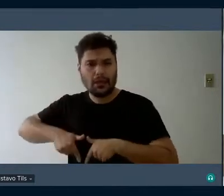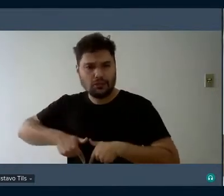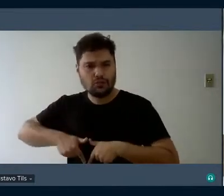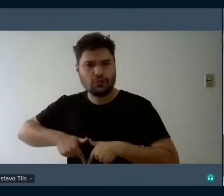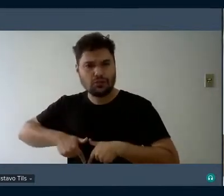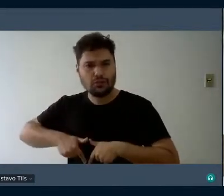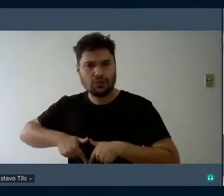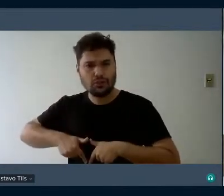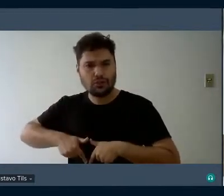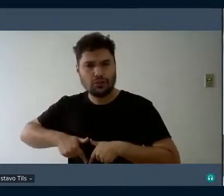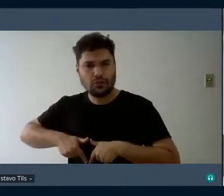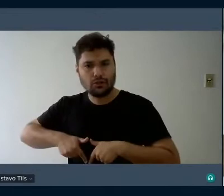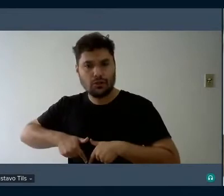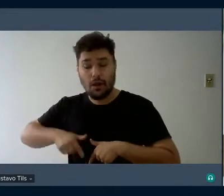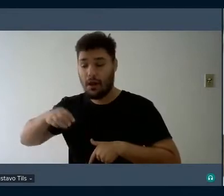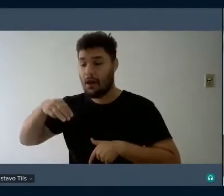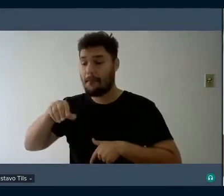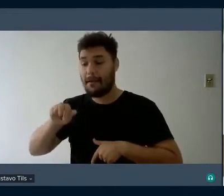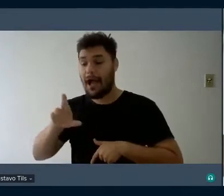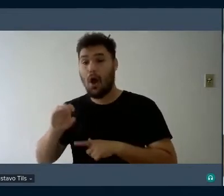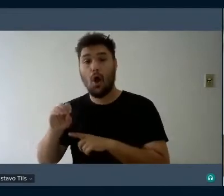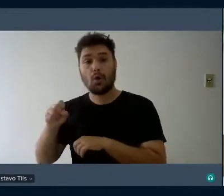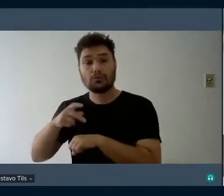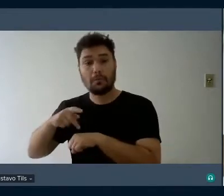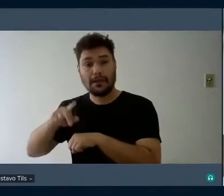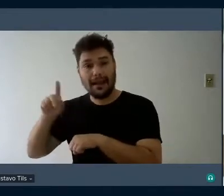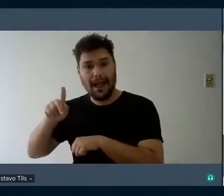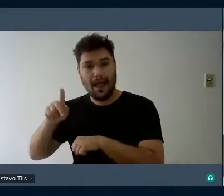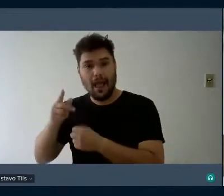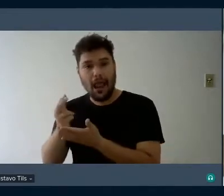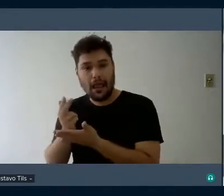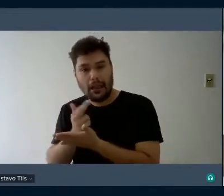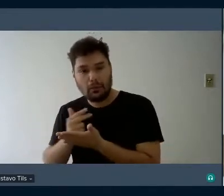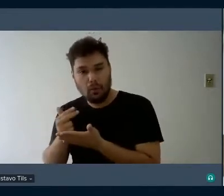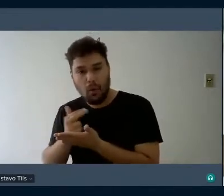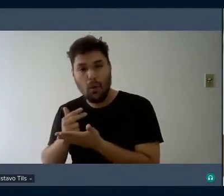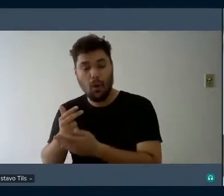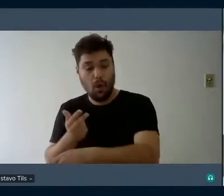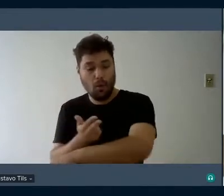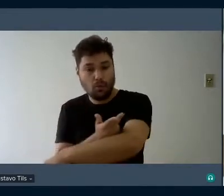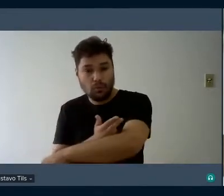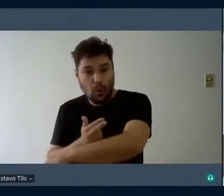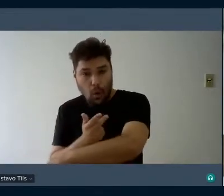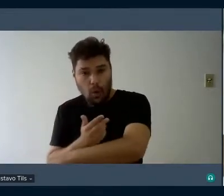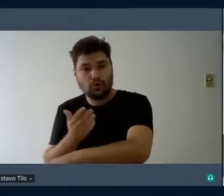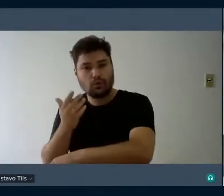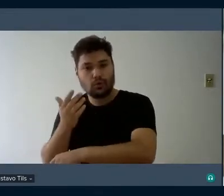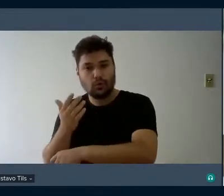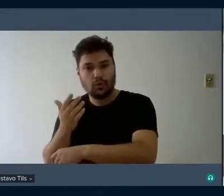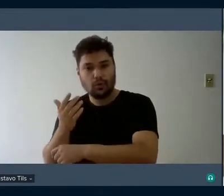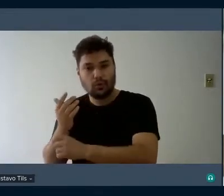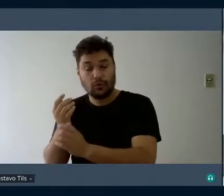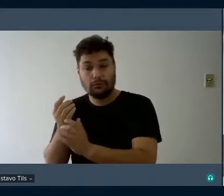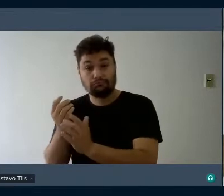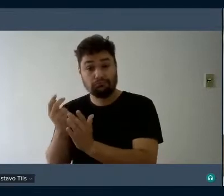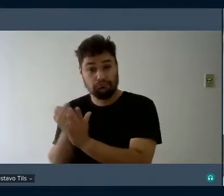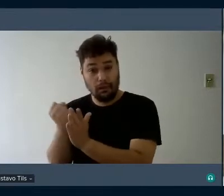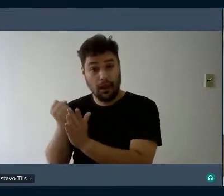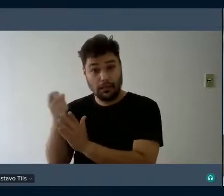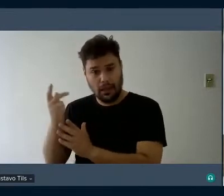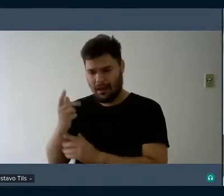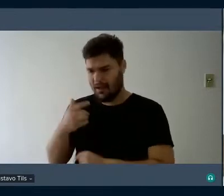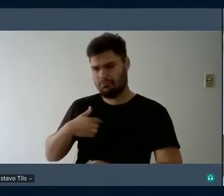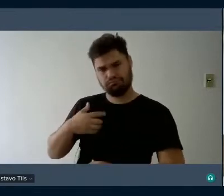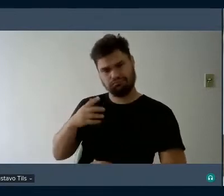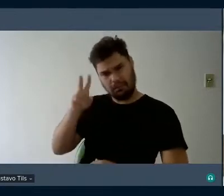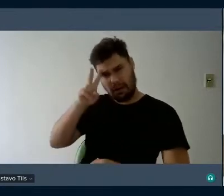a do judeu marroquino nesse caso, ela tatuou o rosto por influência do marido berberi. Para mim, foi difícil aceitar aquilo em um primeiro